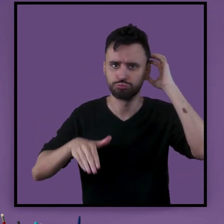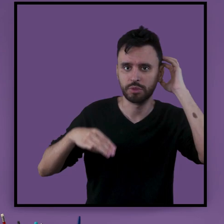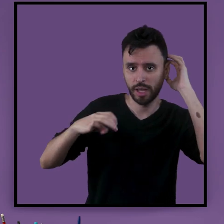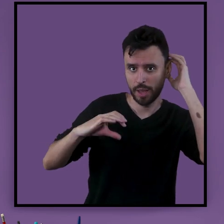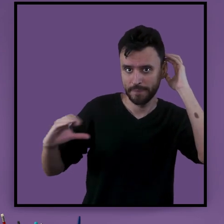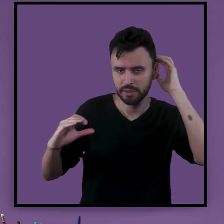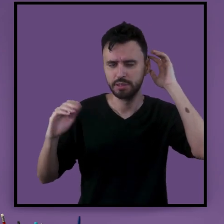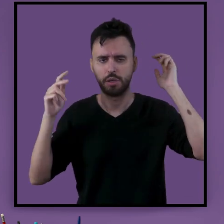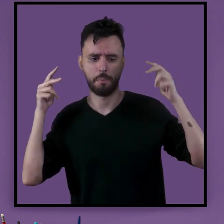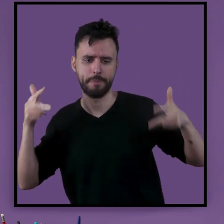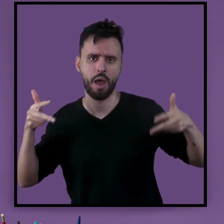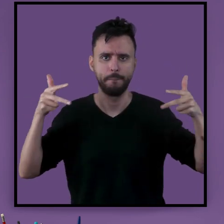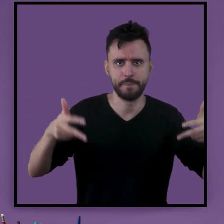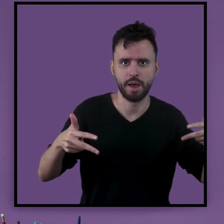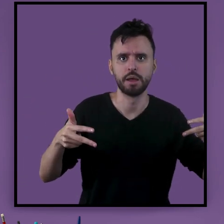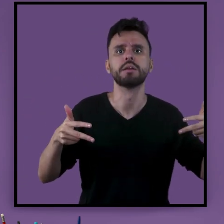DJs e MCs.